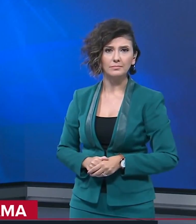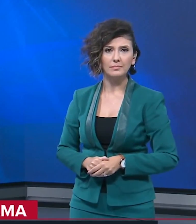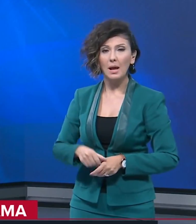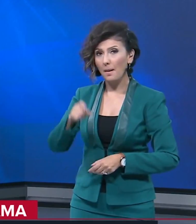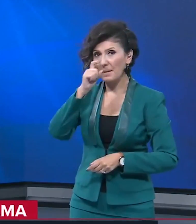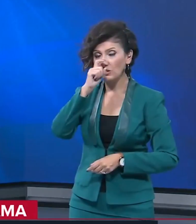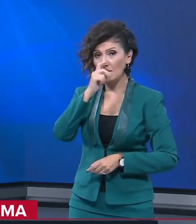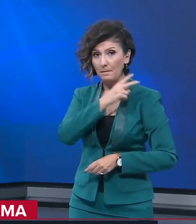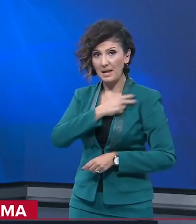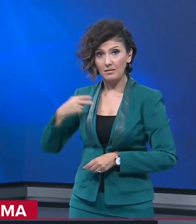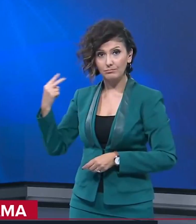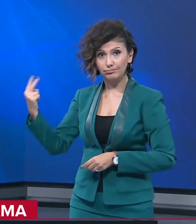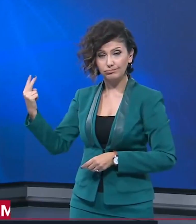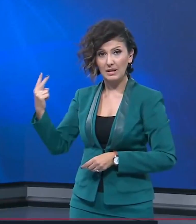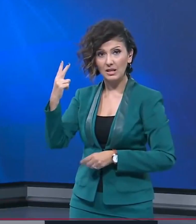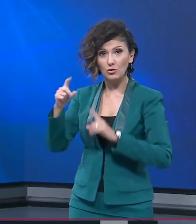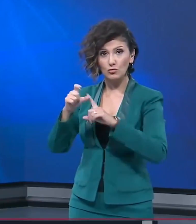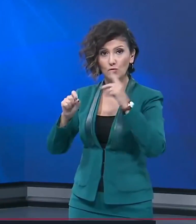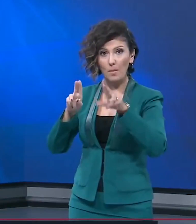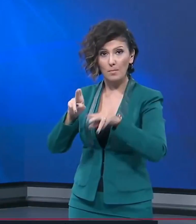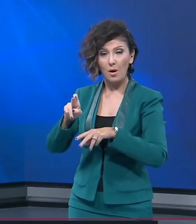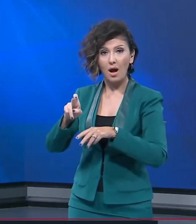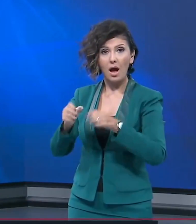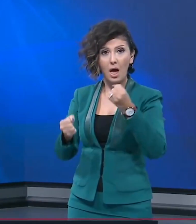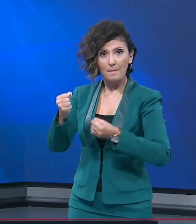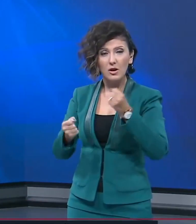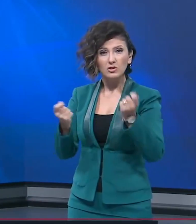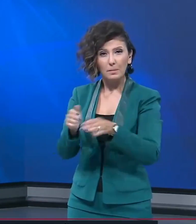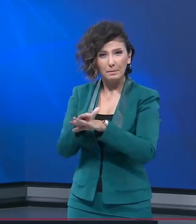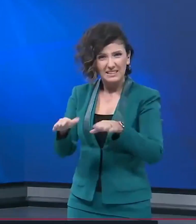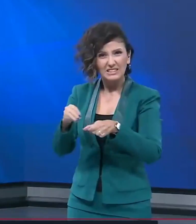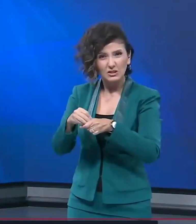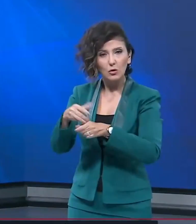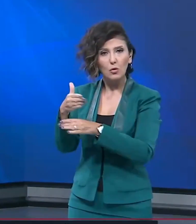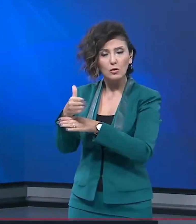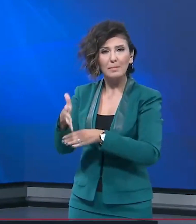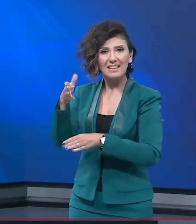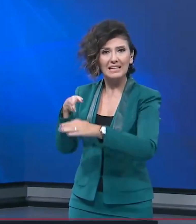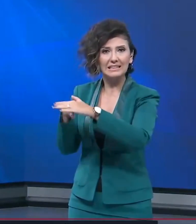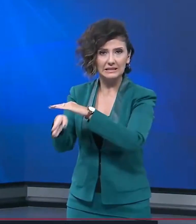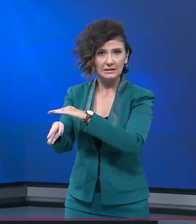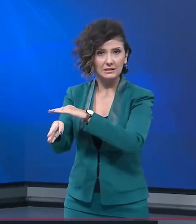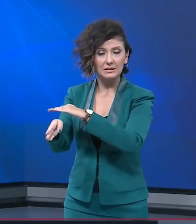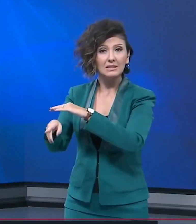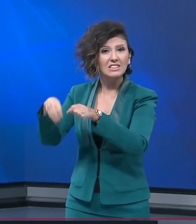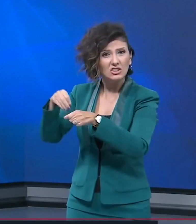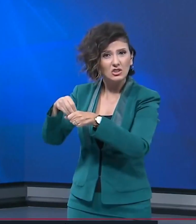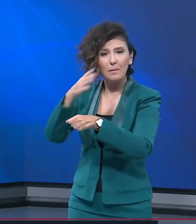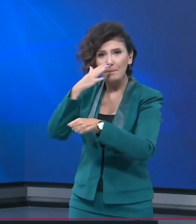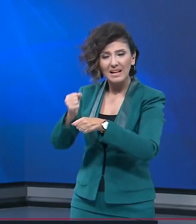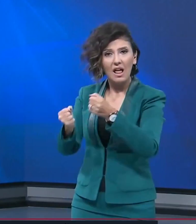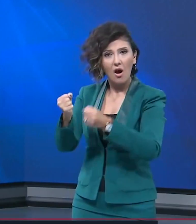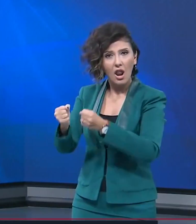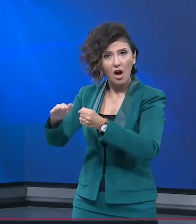Beşiktaş Belediyesi'ne ait iki çöp arabası da çalışmalar bitmek üzereyken konsolosluk binasına girdi. Bir süre içeride bekleyen